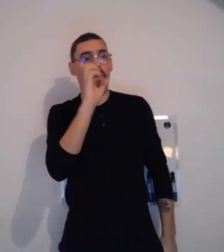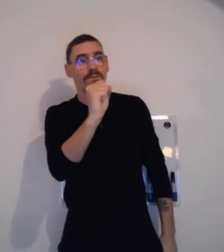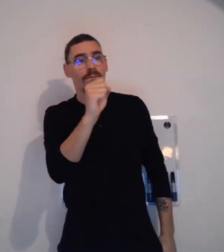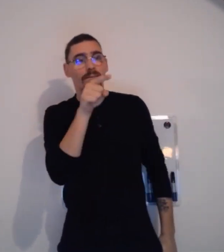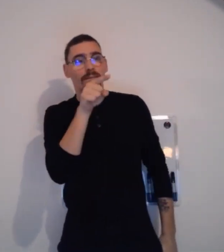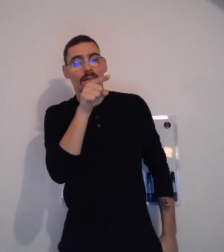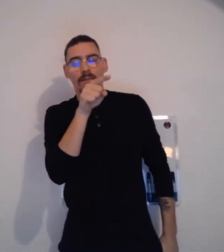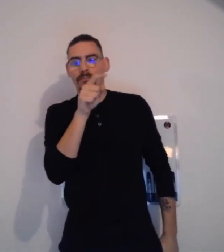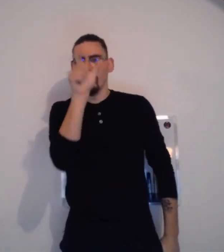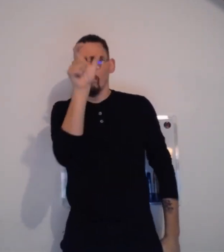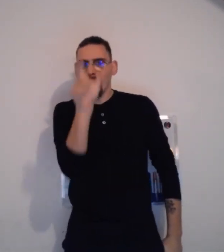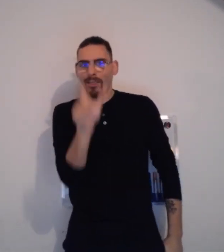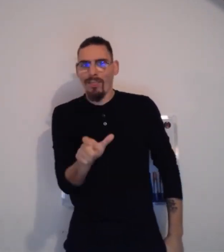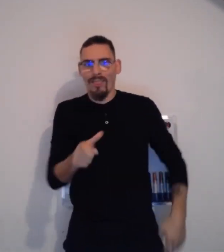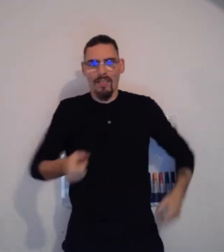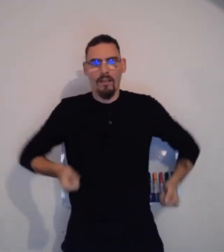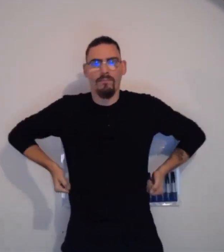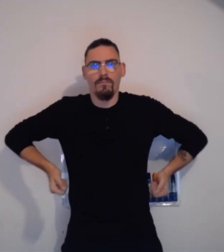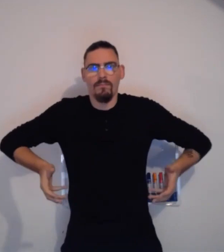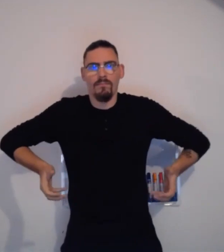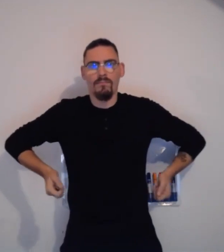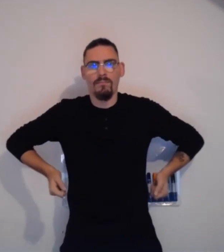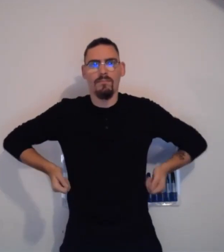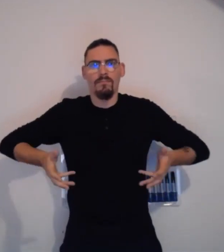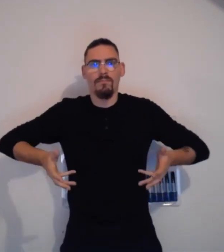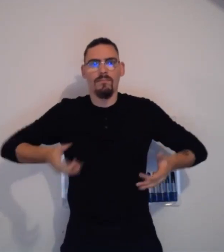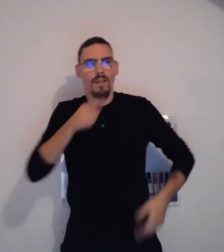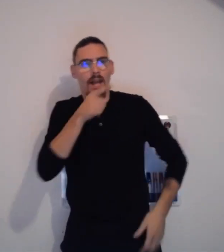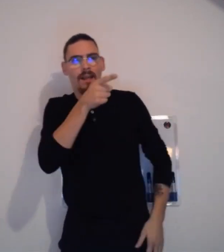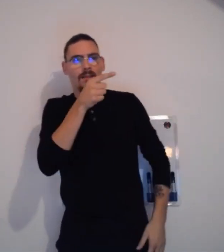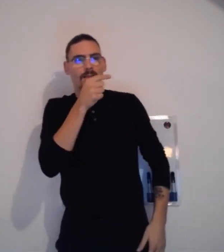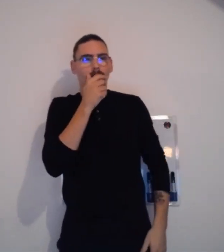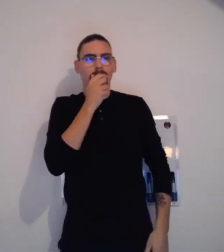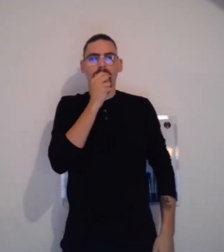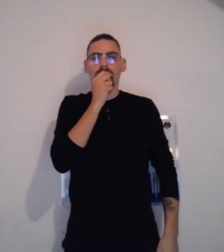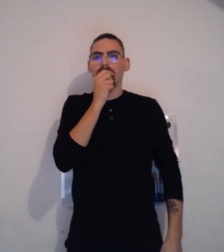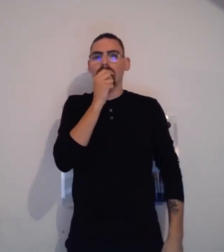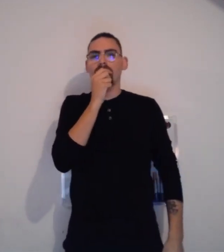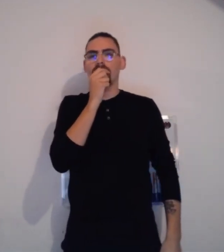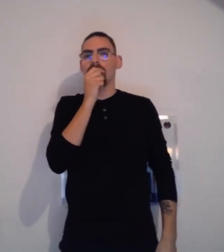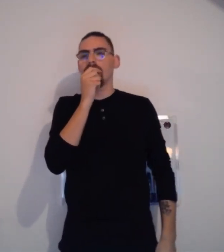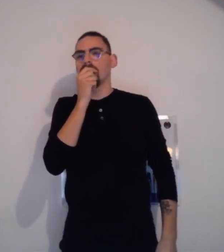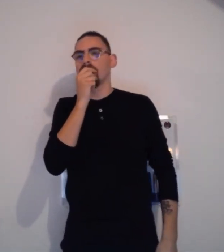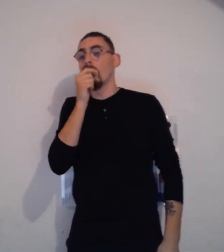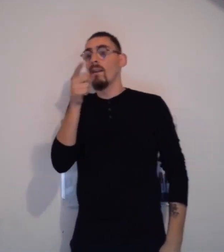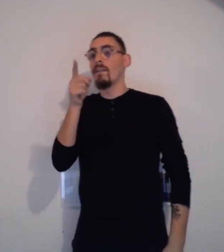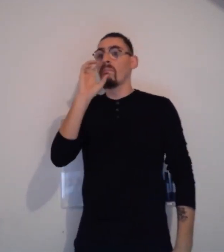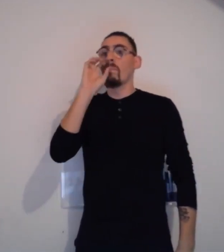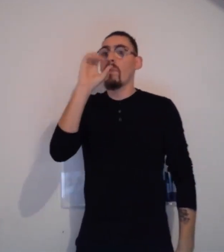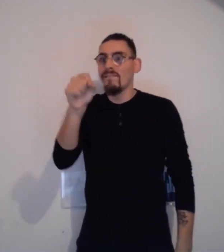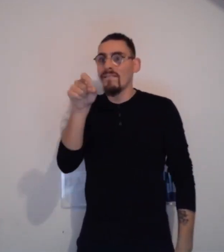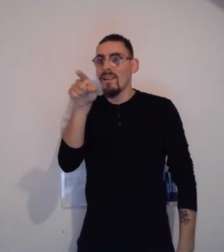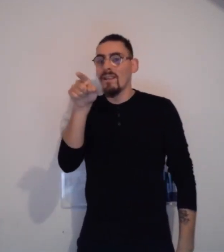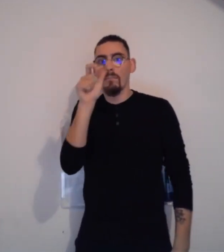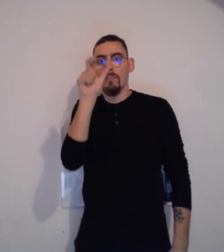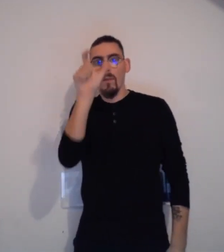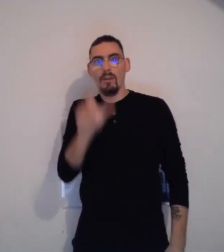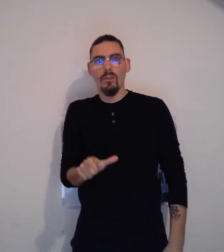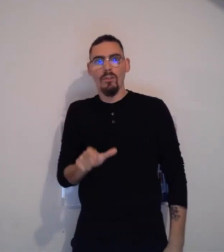Et vous vous dites, tiens, je vois une personne. Cette personne-là, elle est en situation de handicap. Elle a un fauteuil